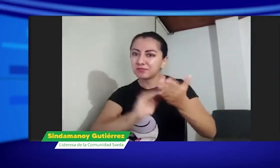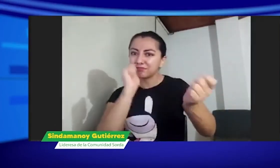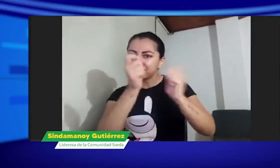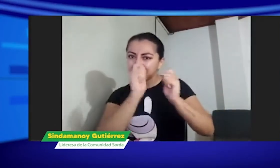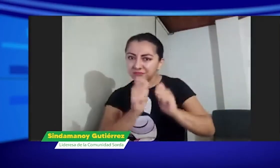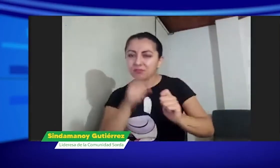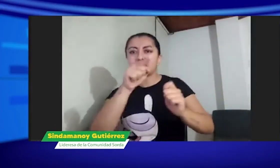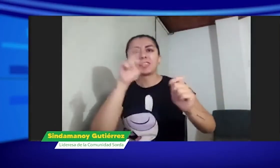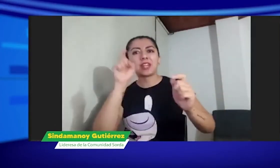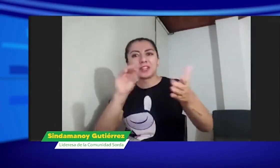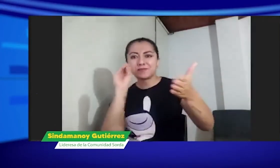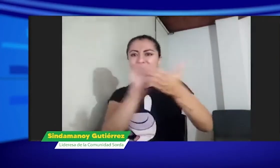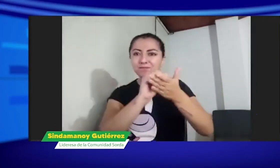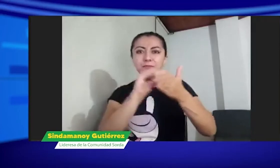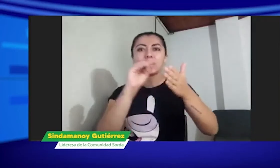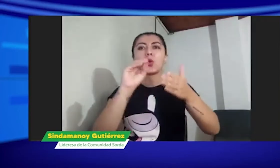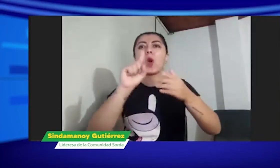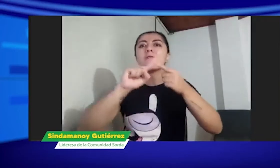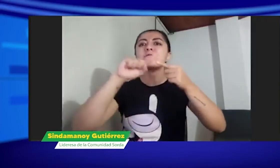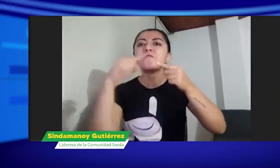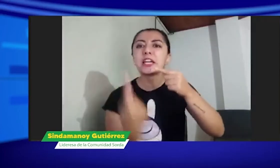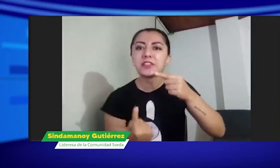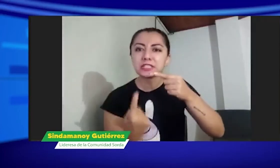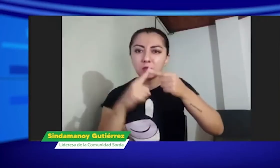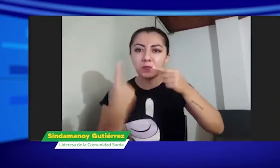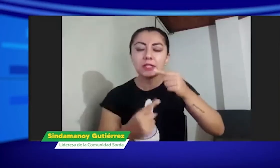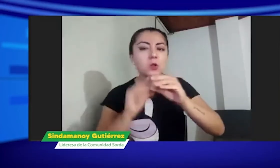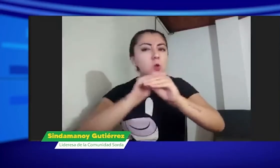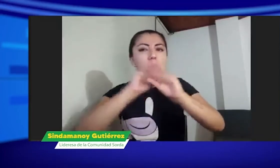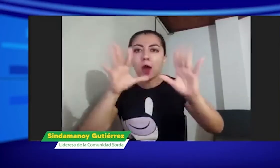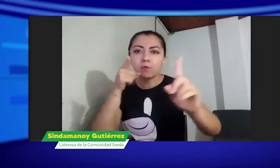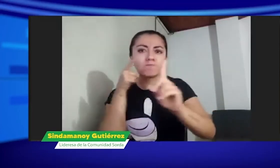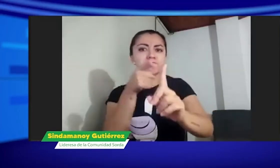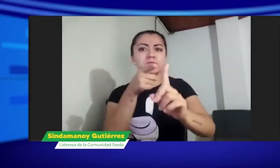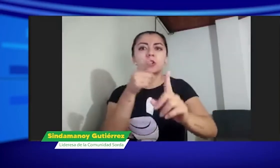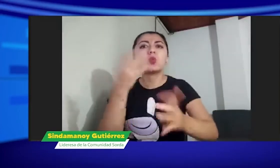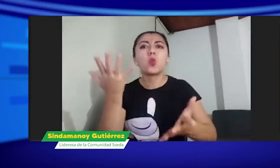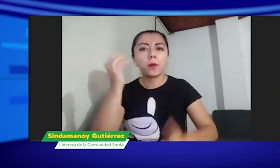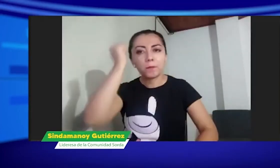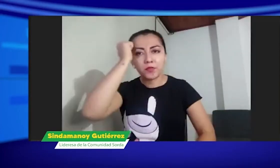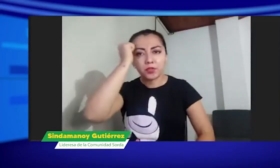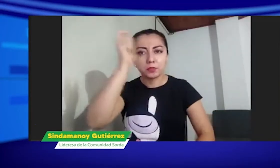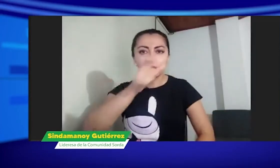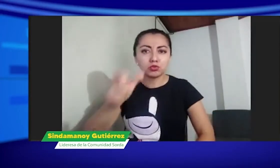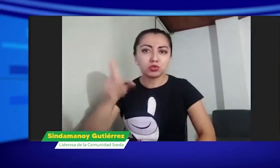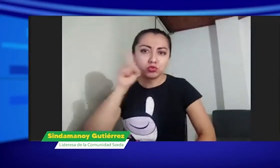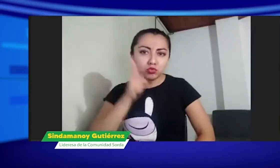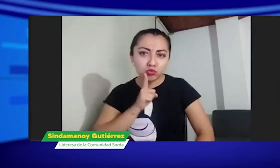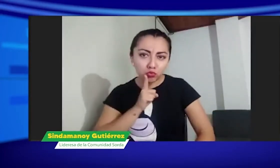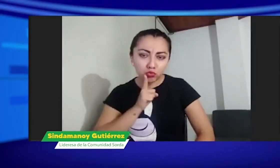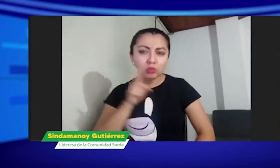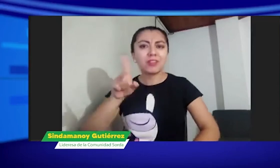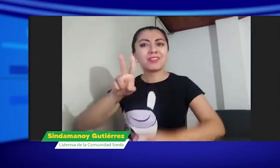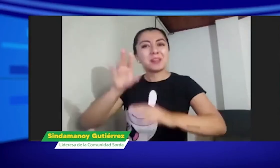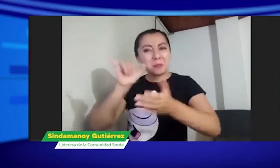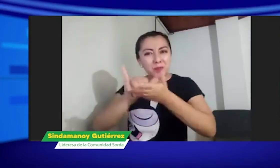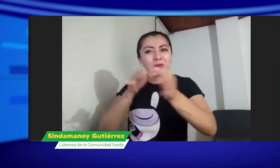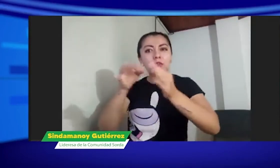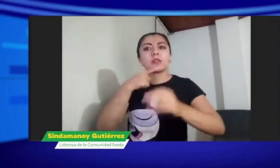son incómodos y nos están afectando como comunidad porque no es claro no es claro que diga que sea